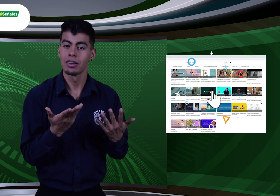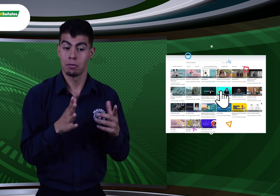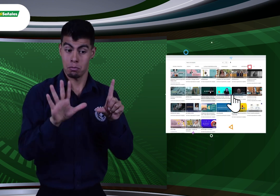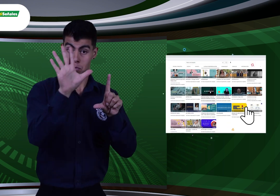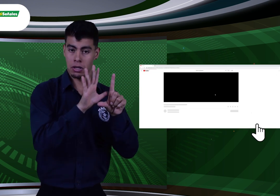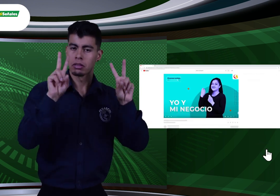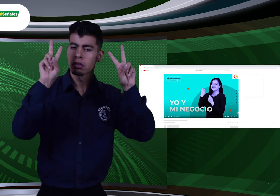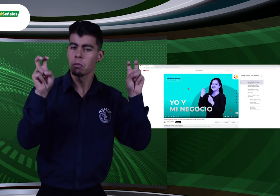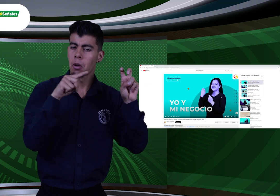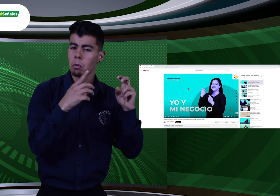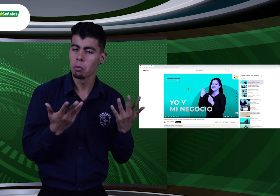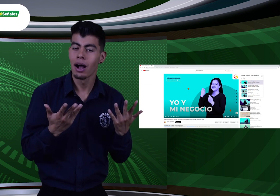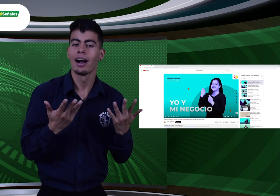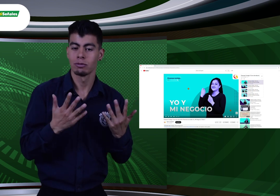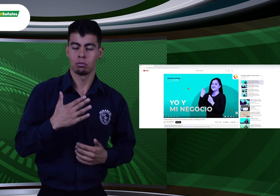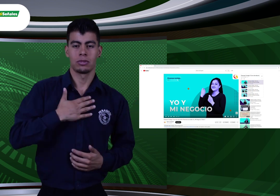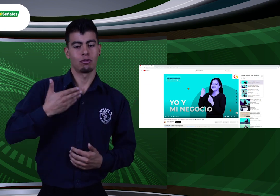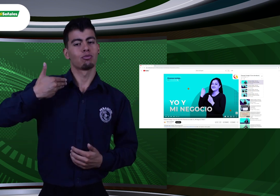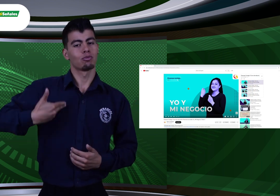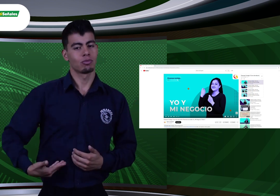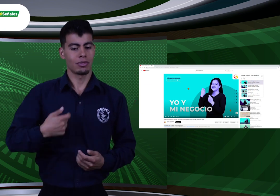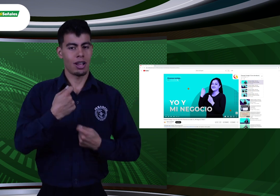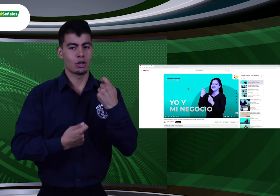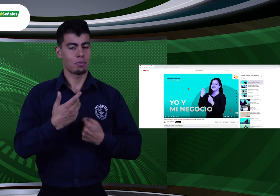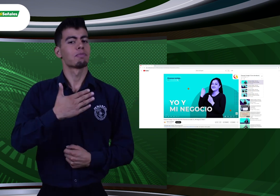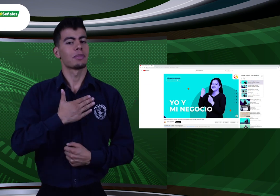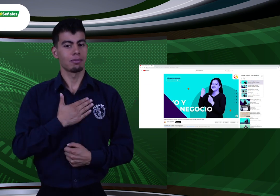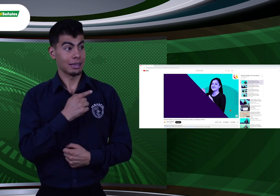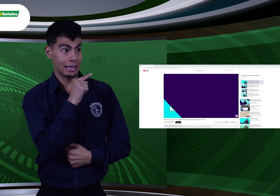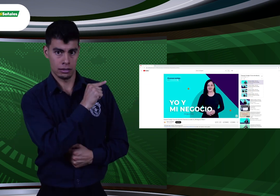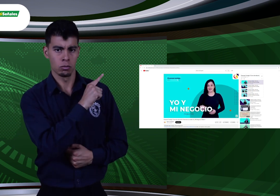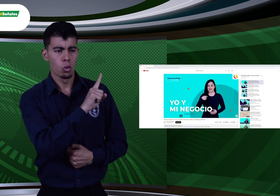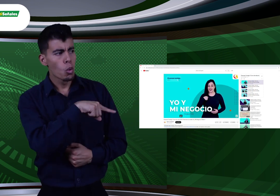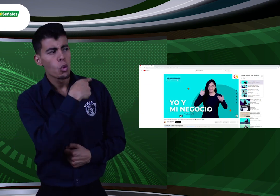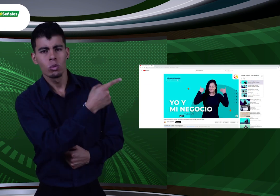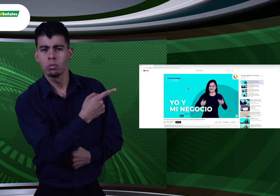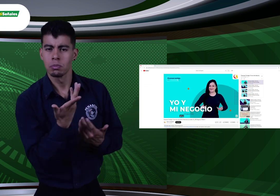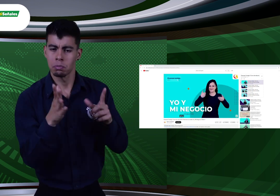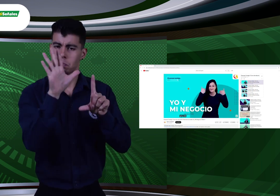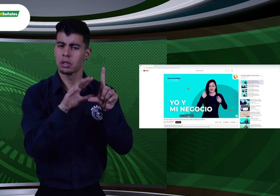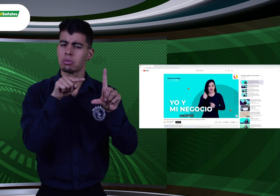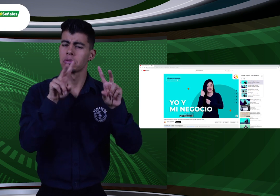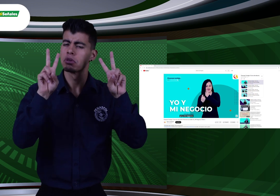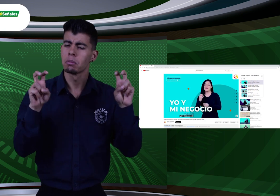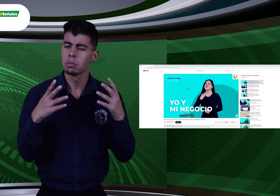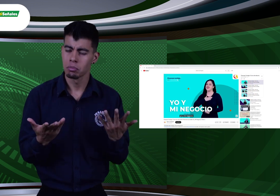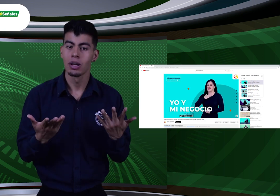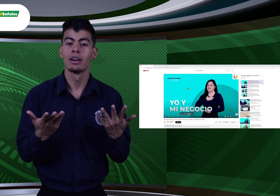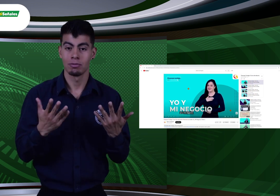Uno, titulado Yo y mi negocio y el otro, llamado Mi hogar y mi dinero.